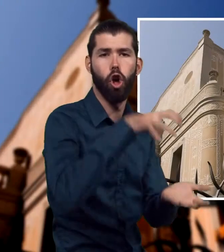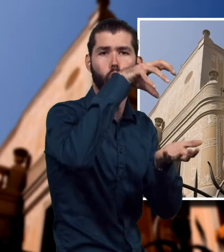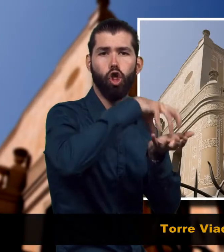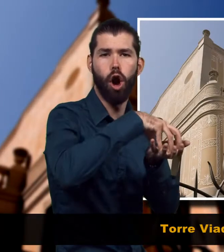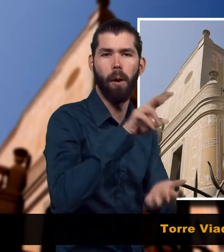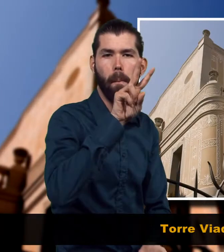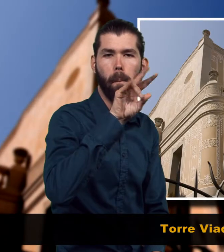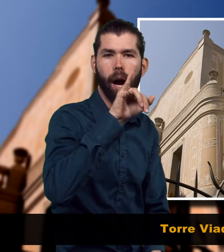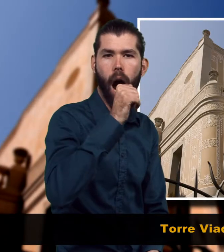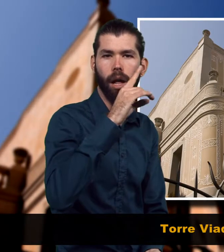Torre Viadé